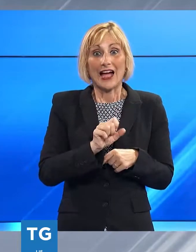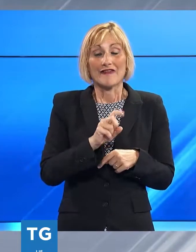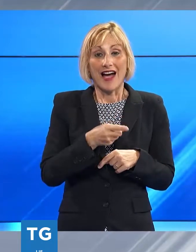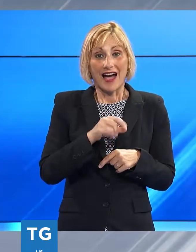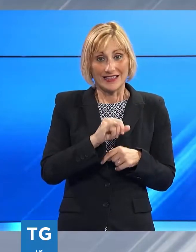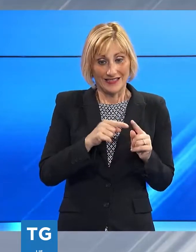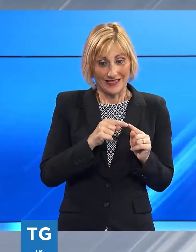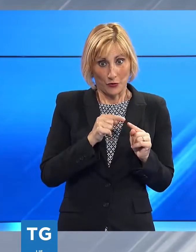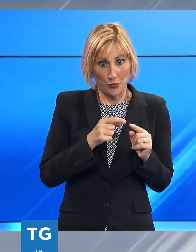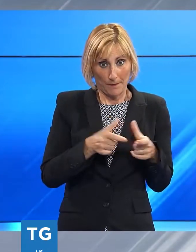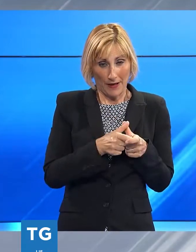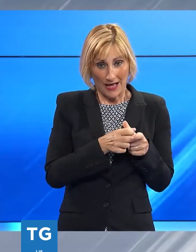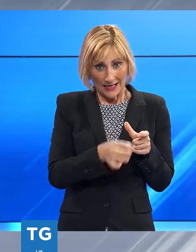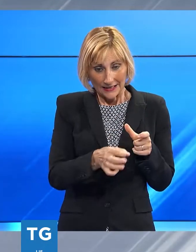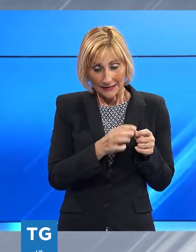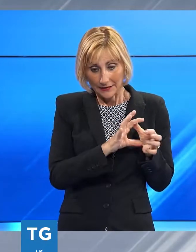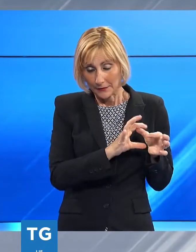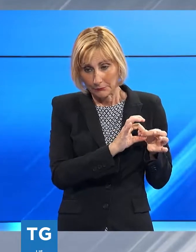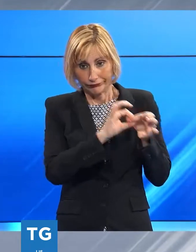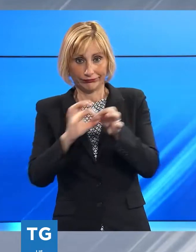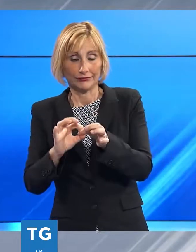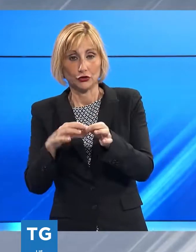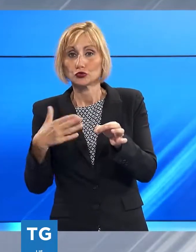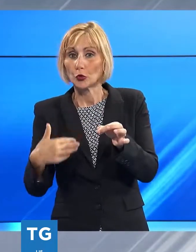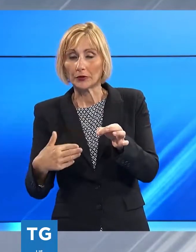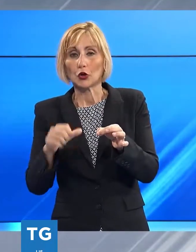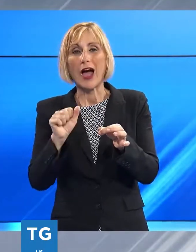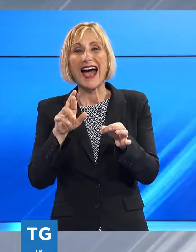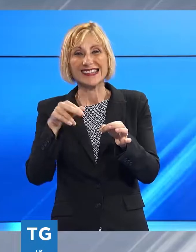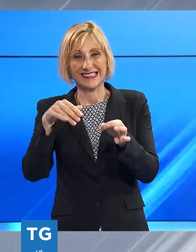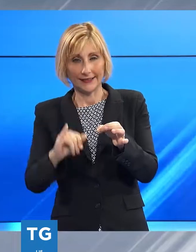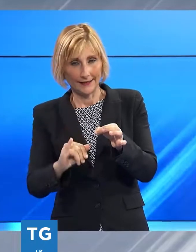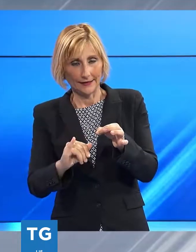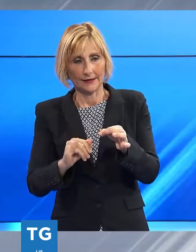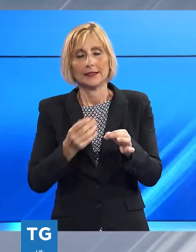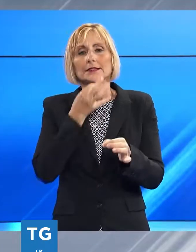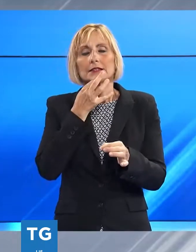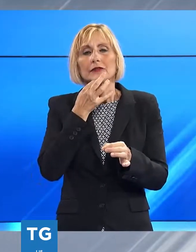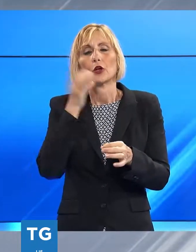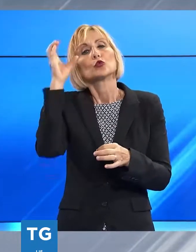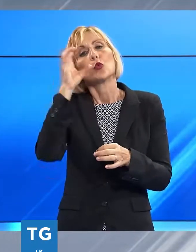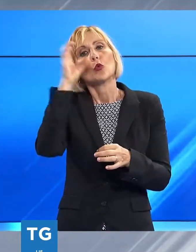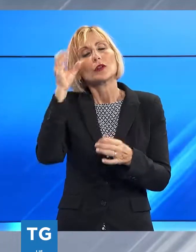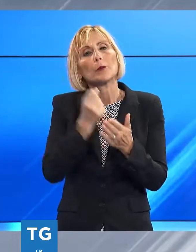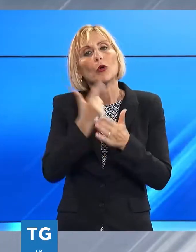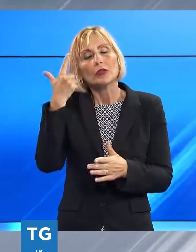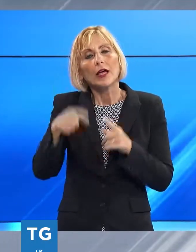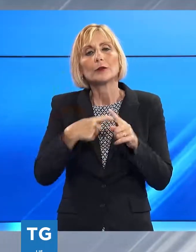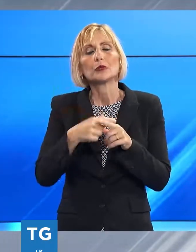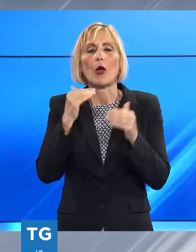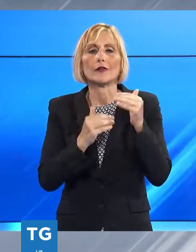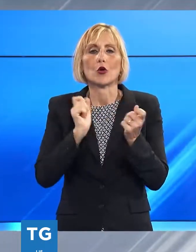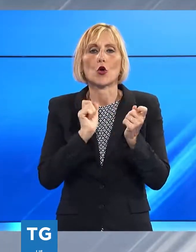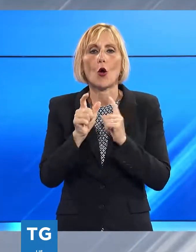congiungeremo subito nella strada di Arni pertanto è importante turisticamente ma anche commercialmente questa strada al momento